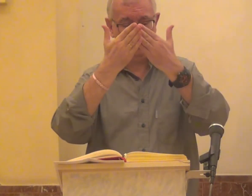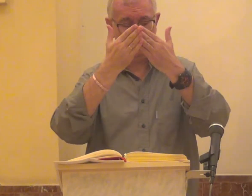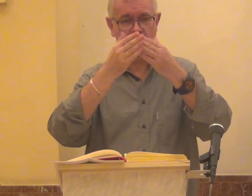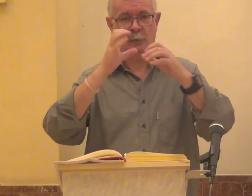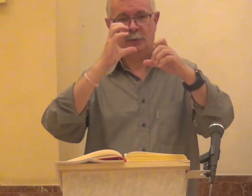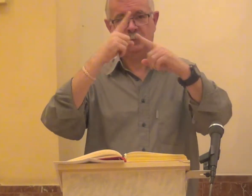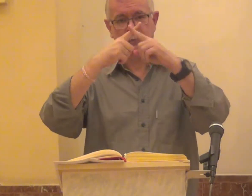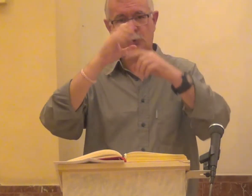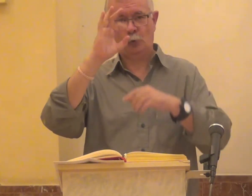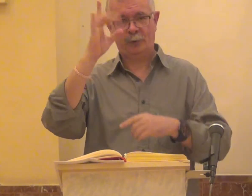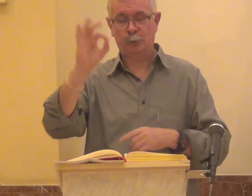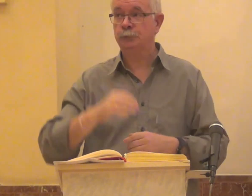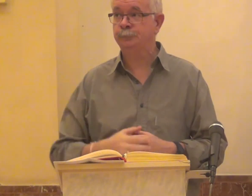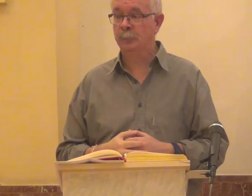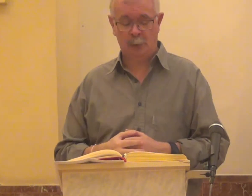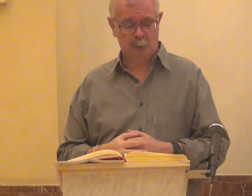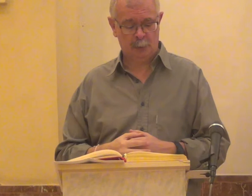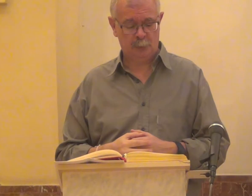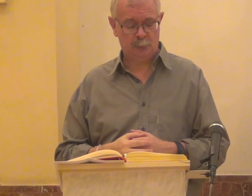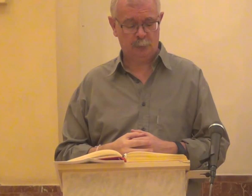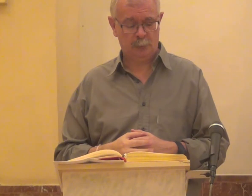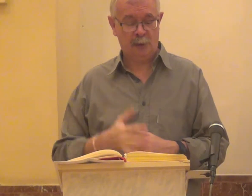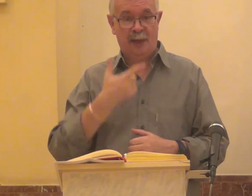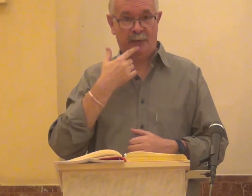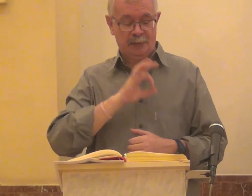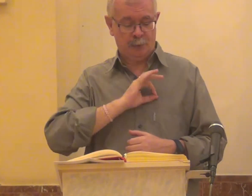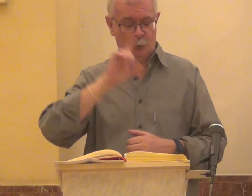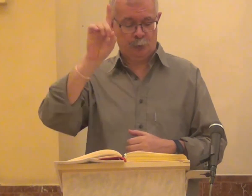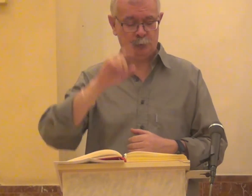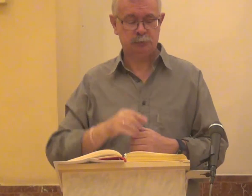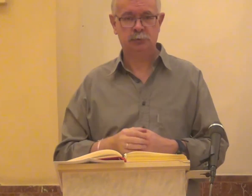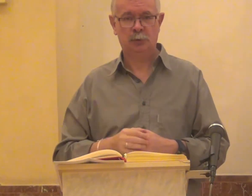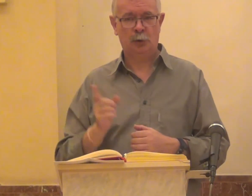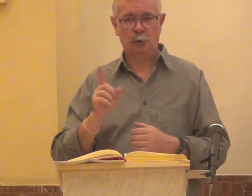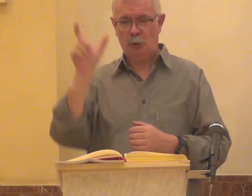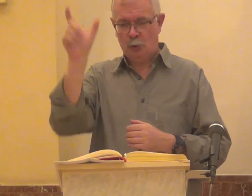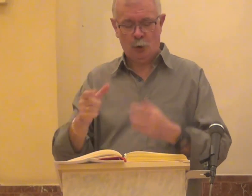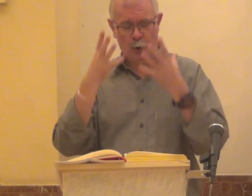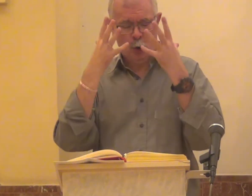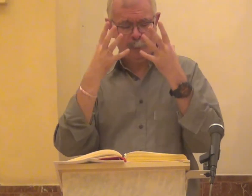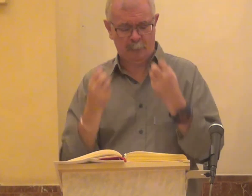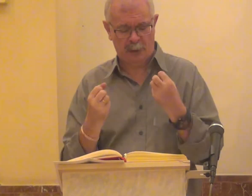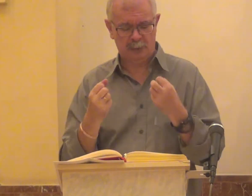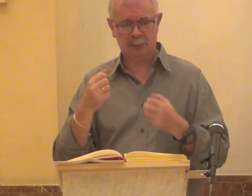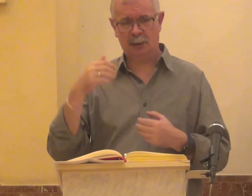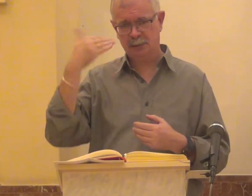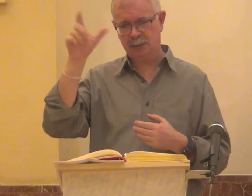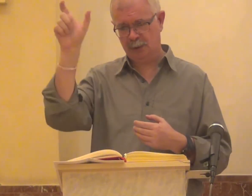Lectura del Libro del Éxodo Así dice el Señor No